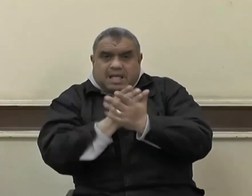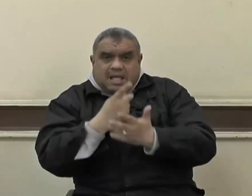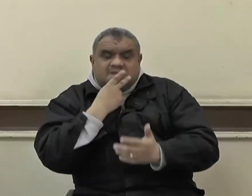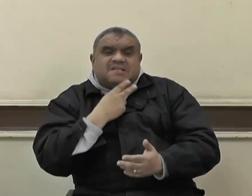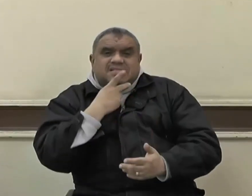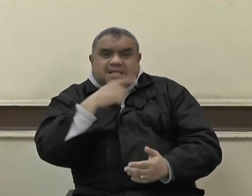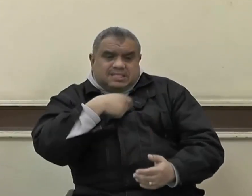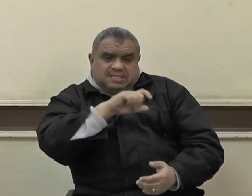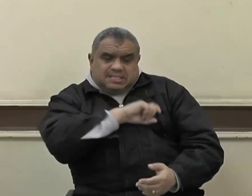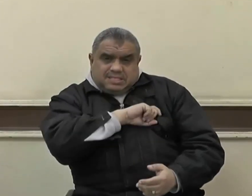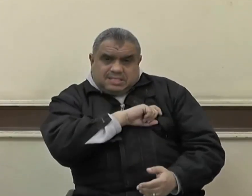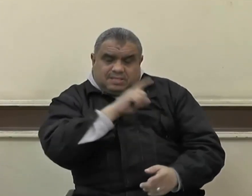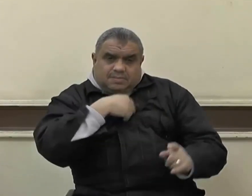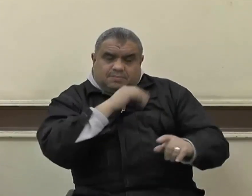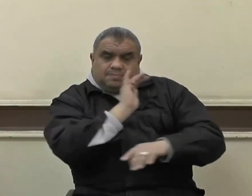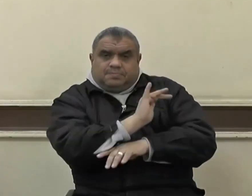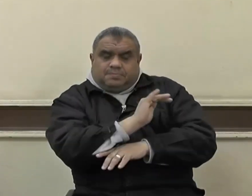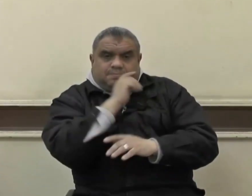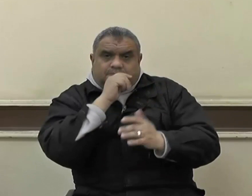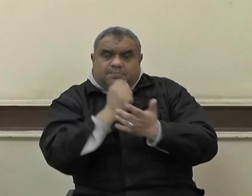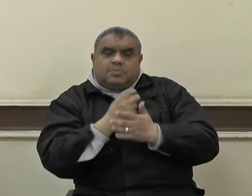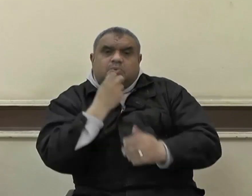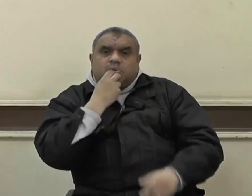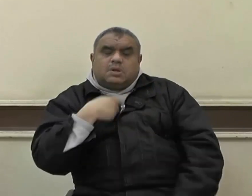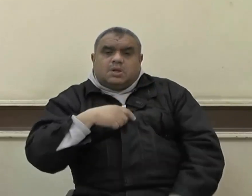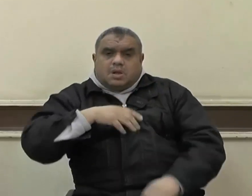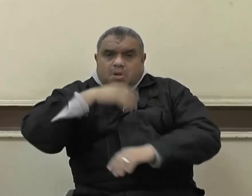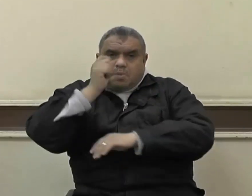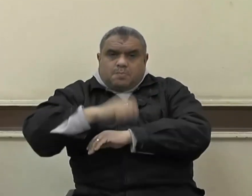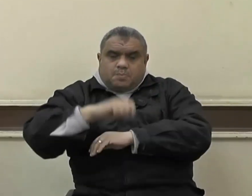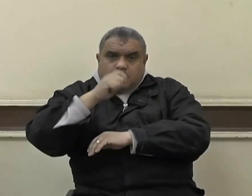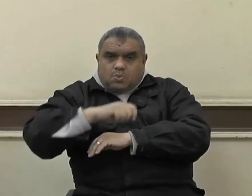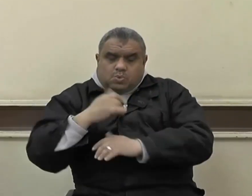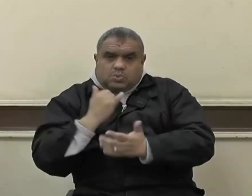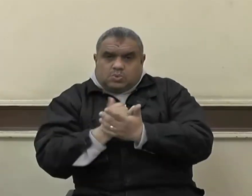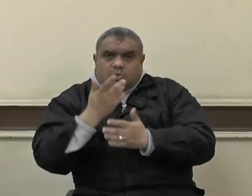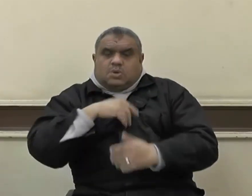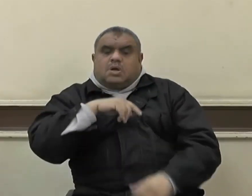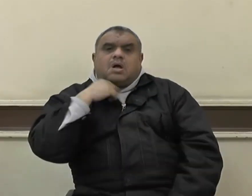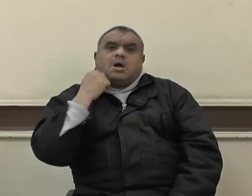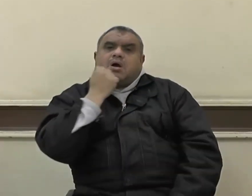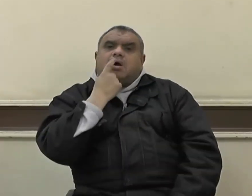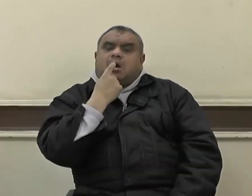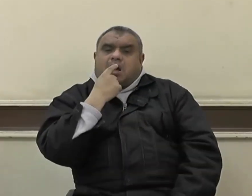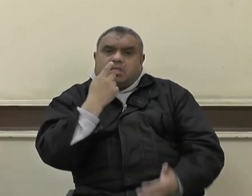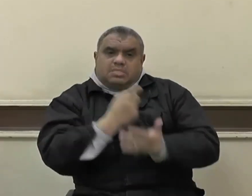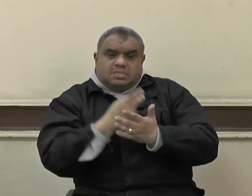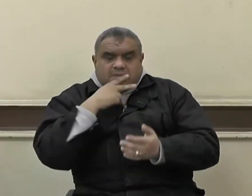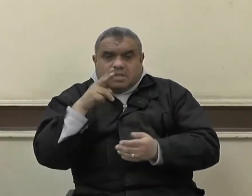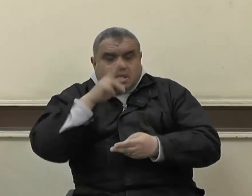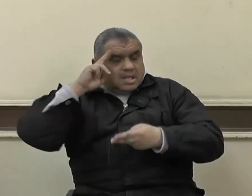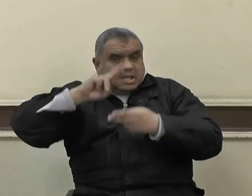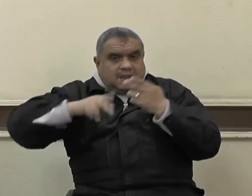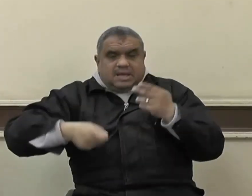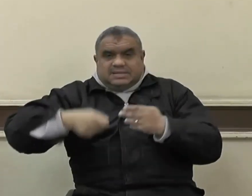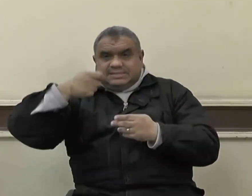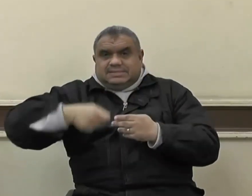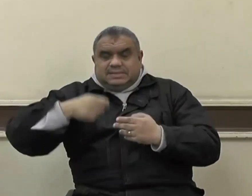والفوضى من جماعات التطرف والإرهاب التي لا تؤمن بوطن ولا بدولة وطنية مقدمة